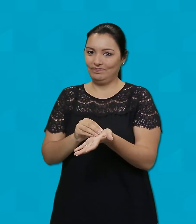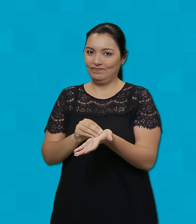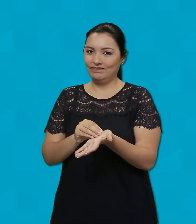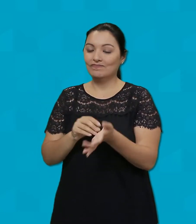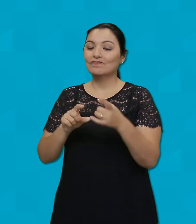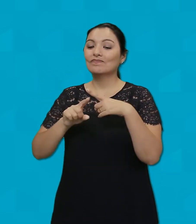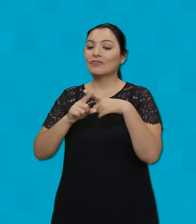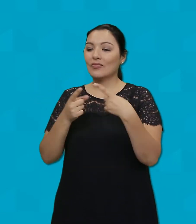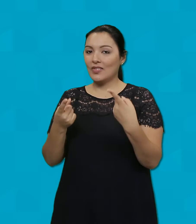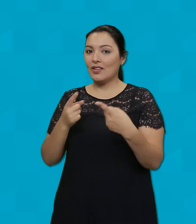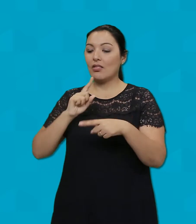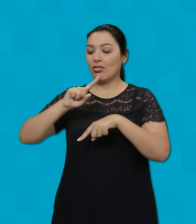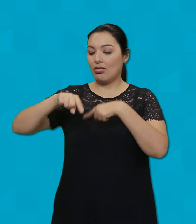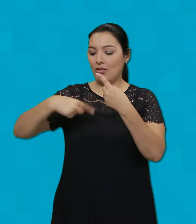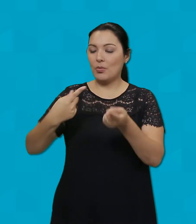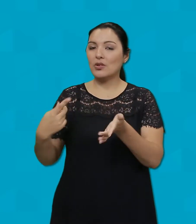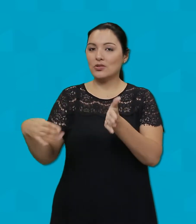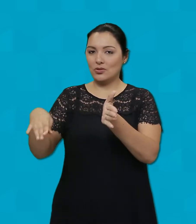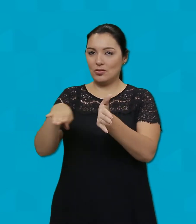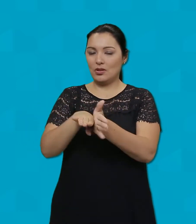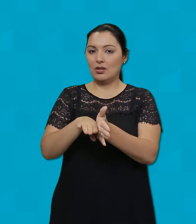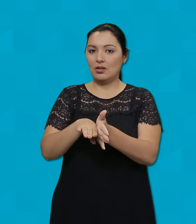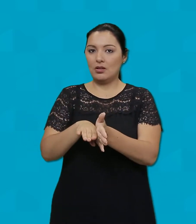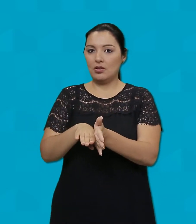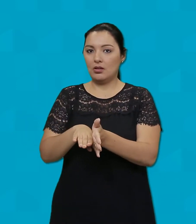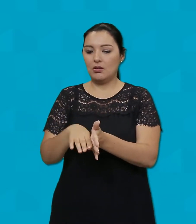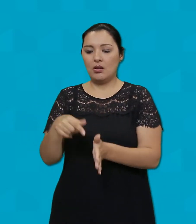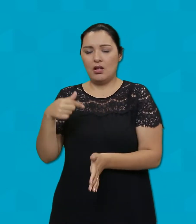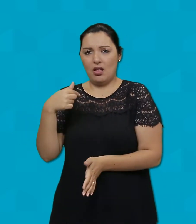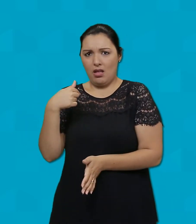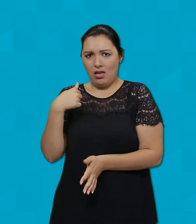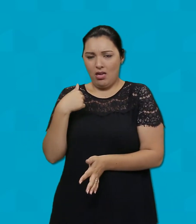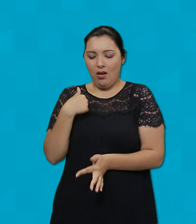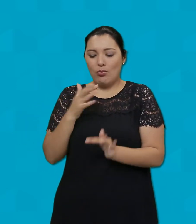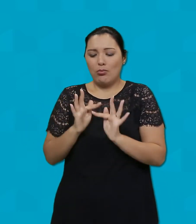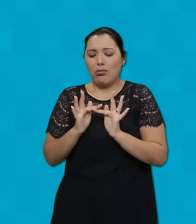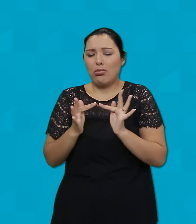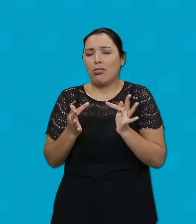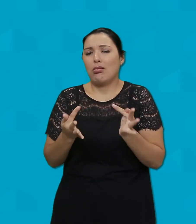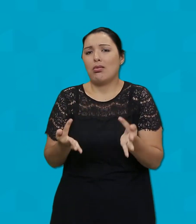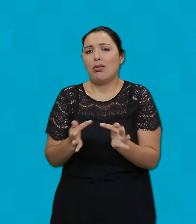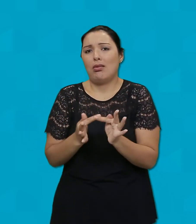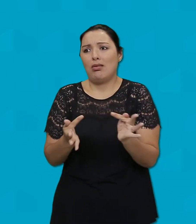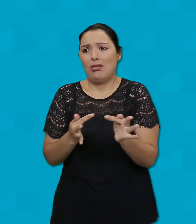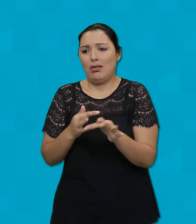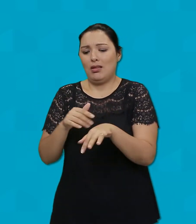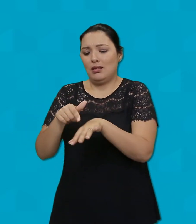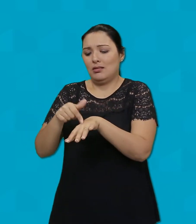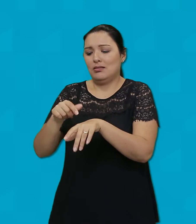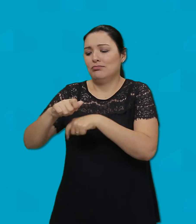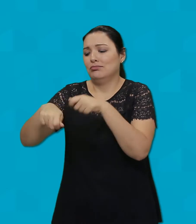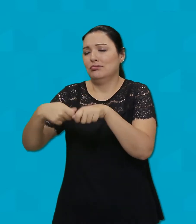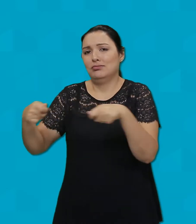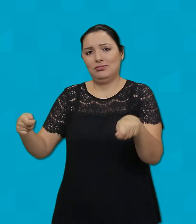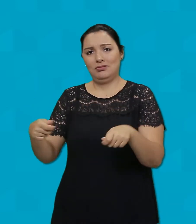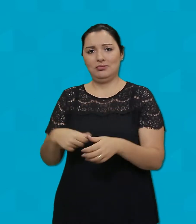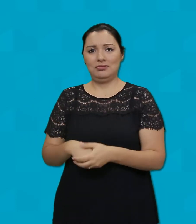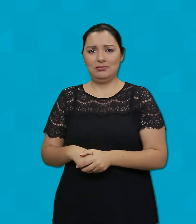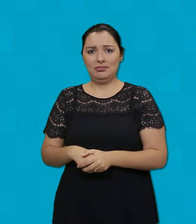que vem depois de mim Eu não mereço desamarrar a correia de suas sandálias Isto